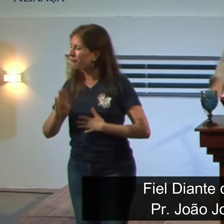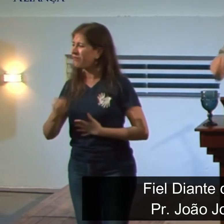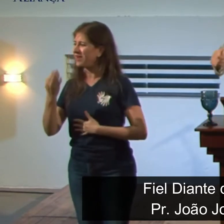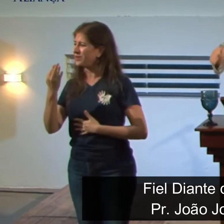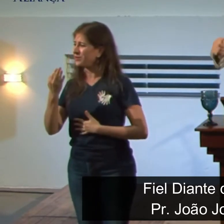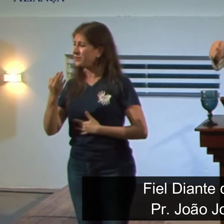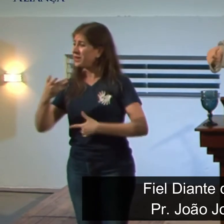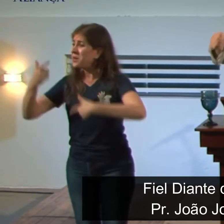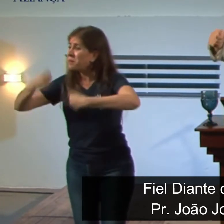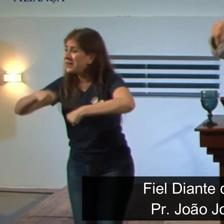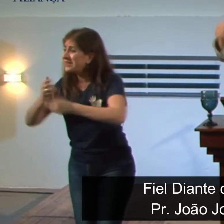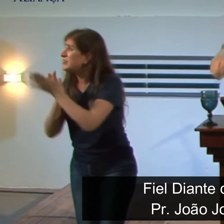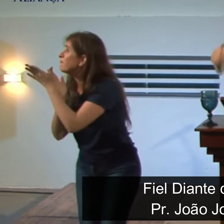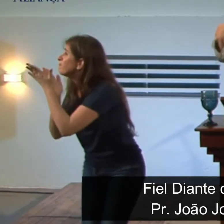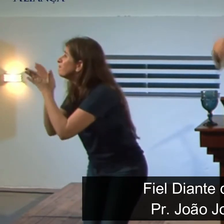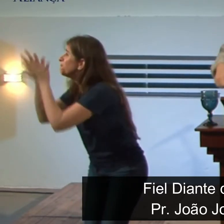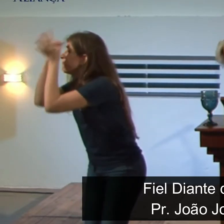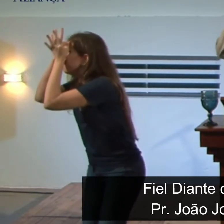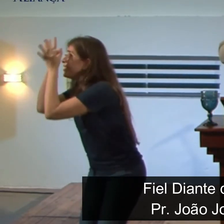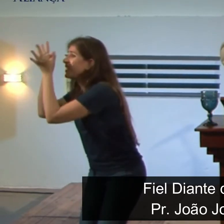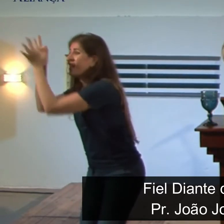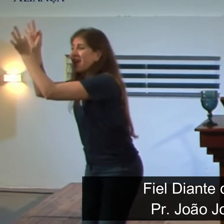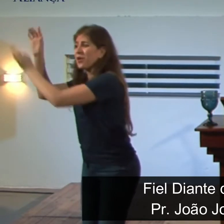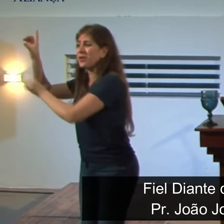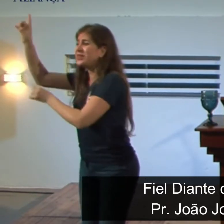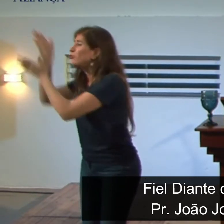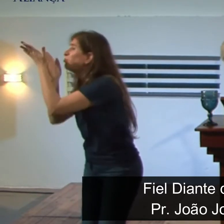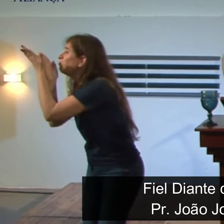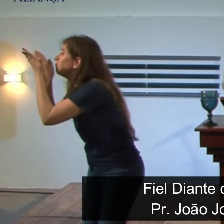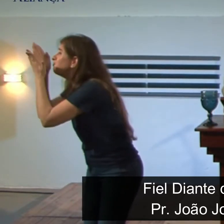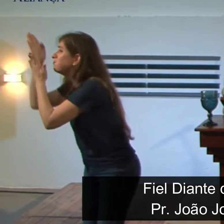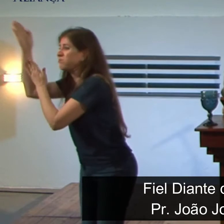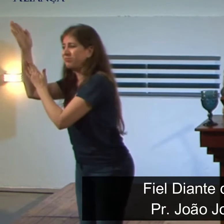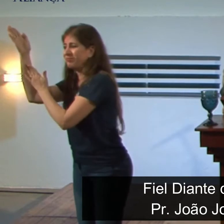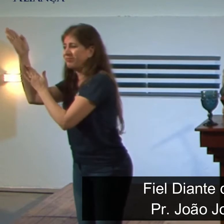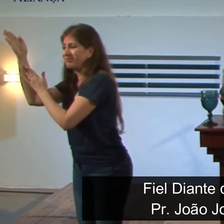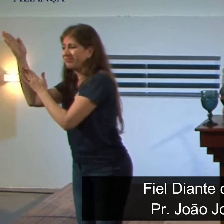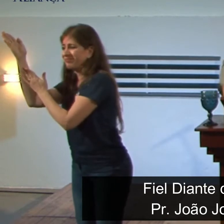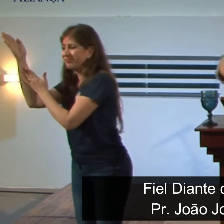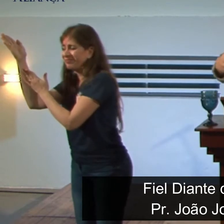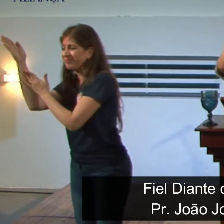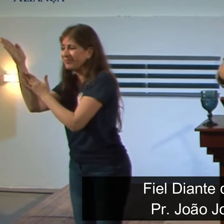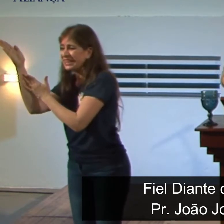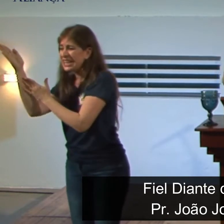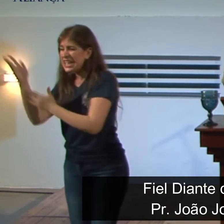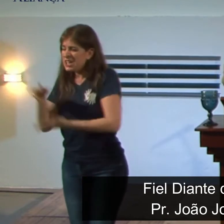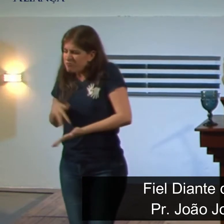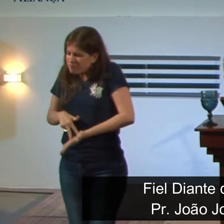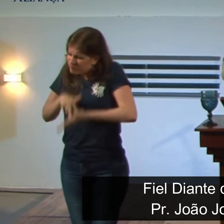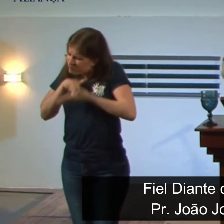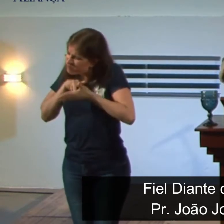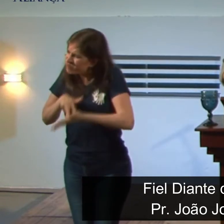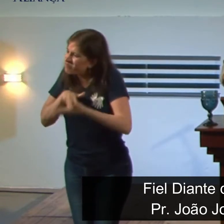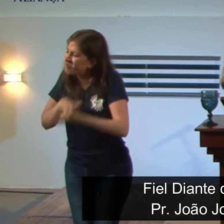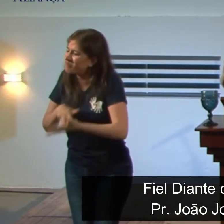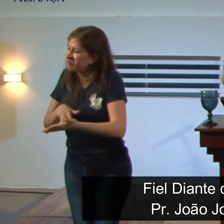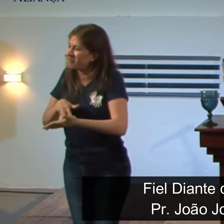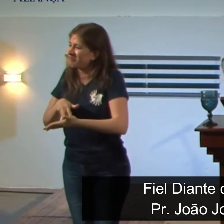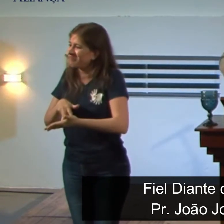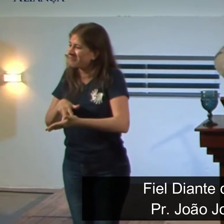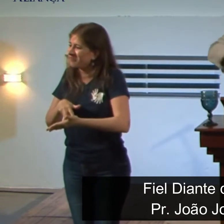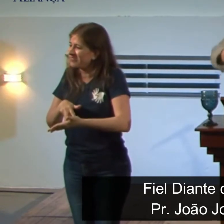Nós precisamos manter o nosso coração resoluto e nadar contra a corrente e resistir a esse